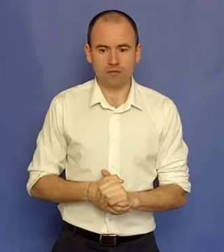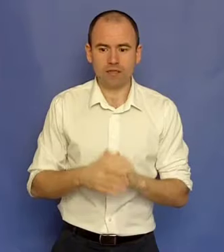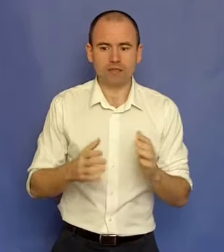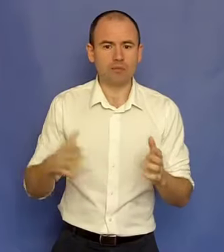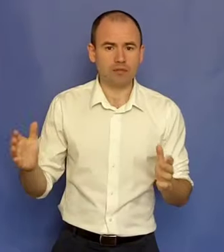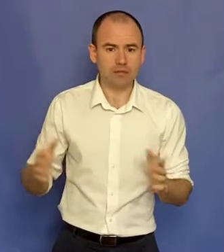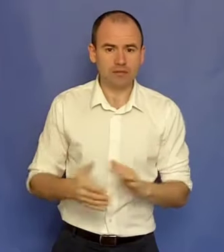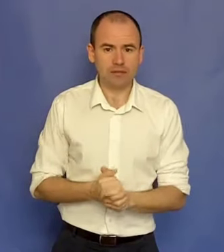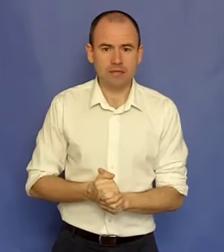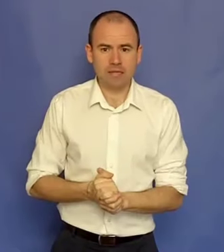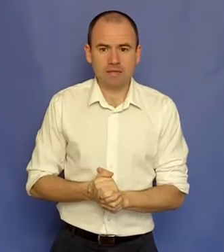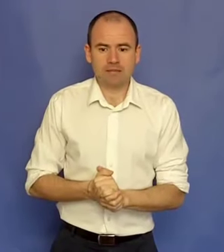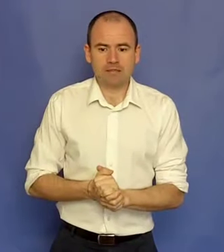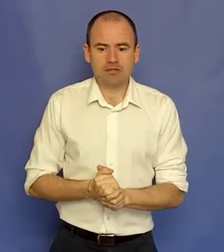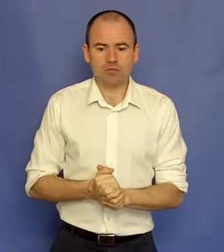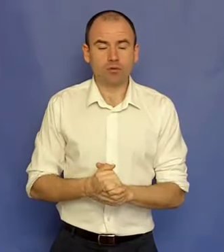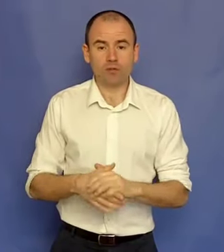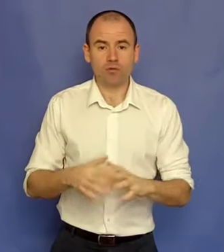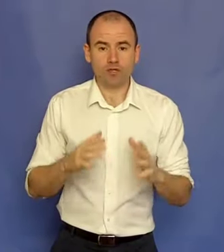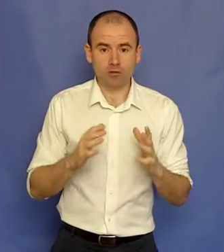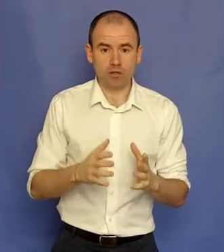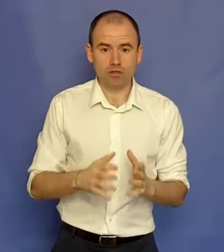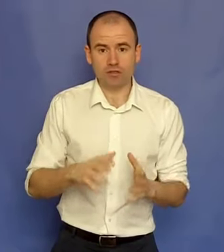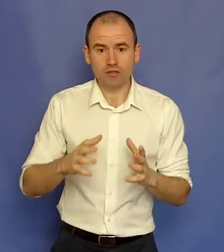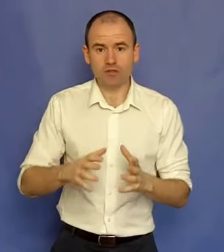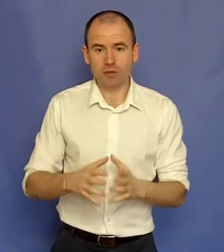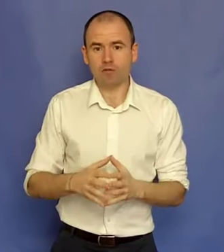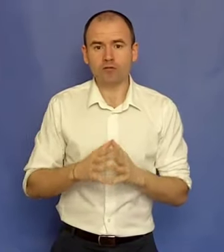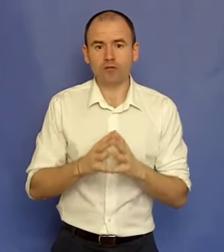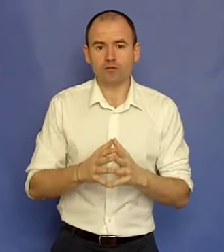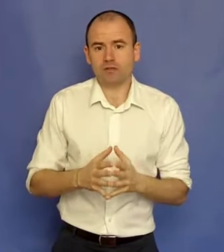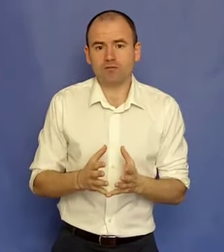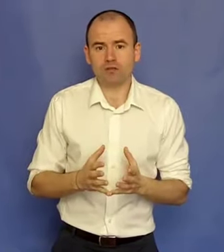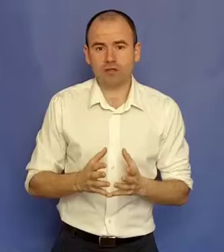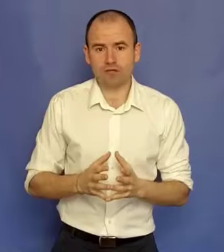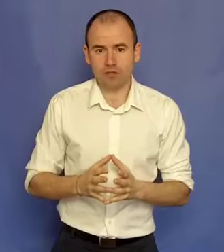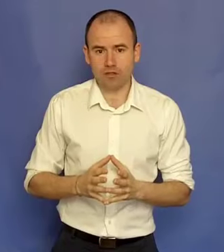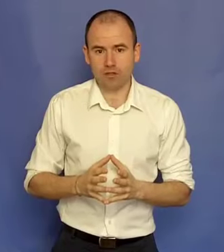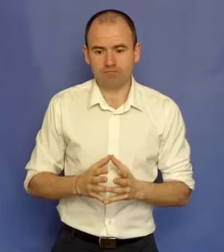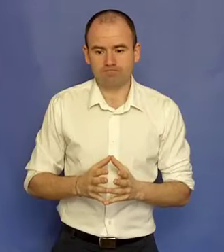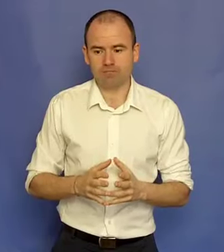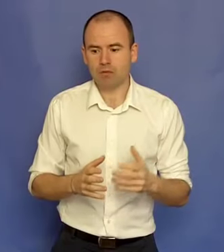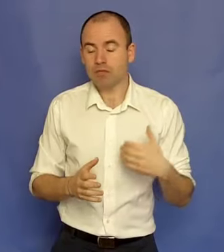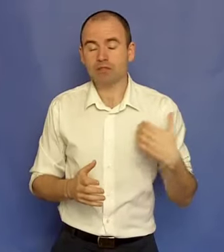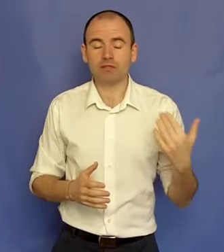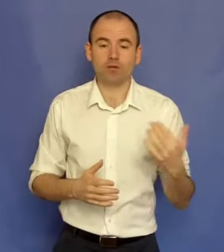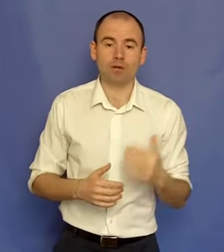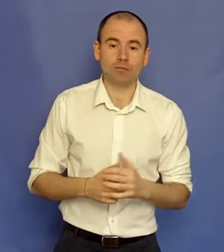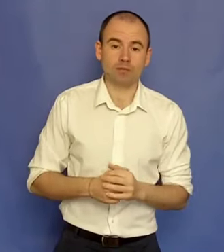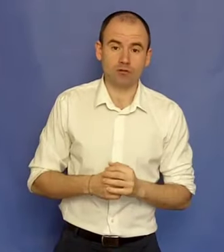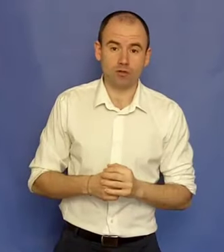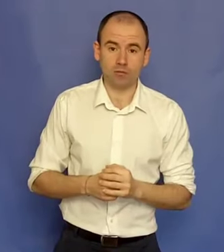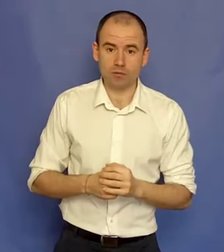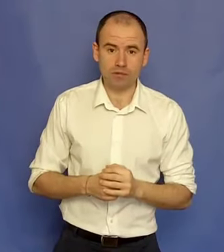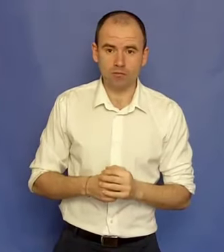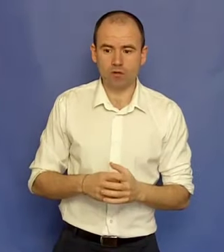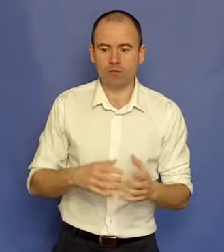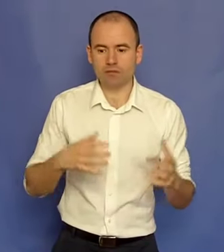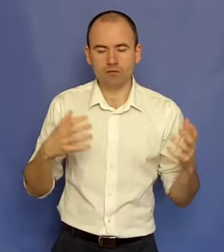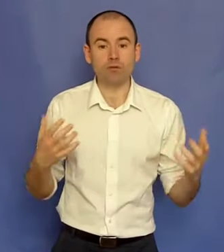Tata ne părăsise și pur și simplu ca și adolescent, citând, am avut o viață foarte grea financiară. Bineînțeles că nu mi-a lepțit niciodată optimismul, am găsit tot